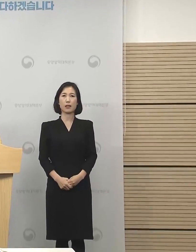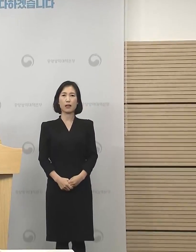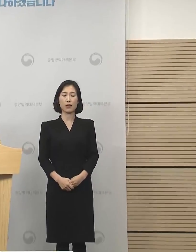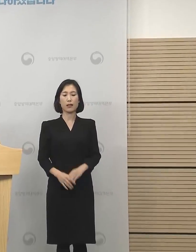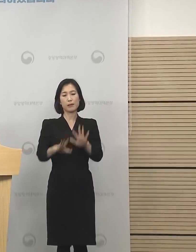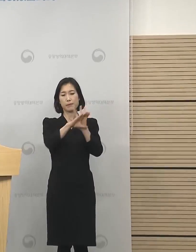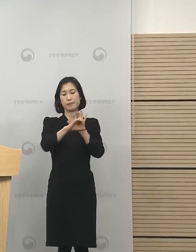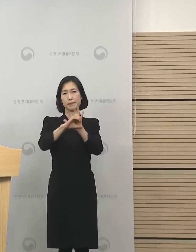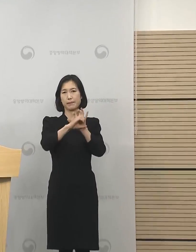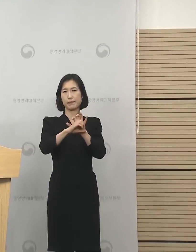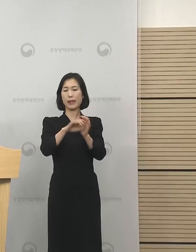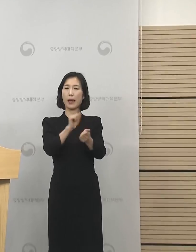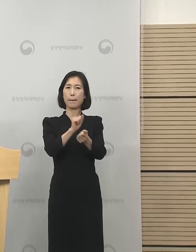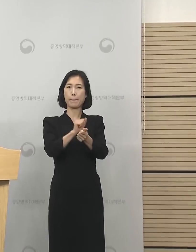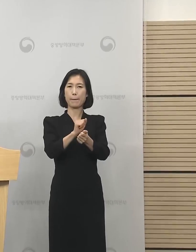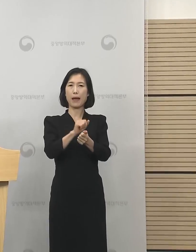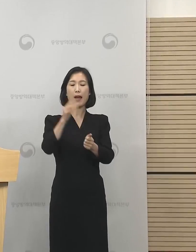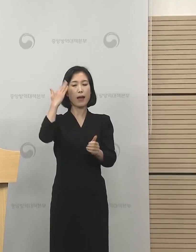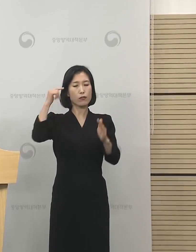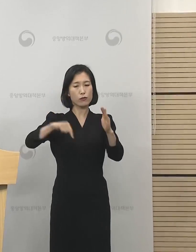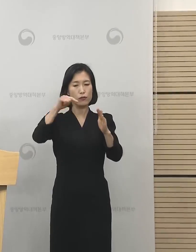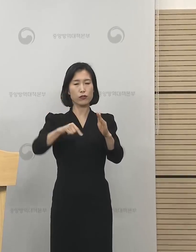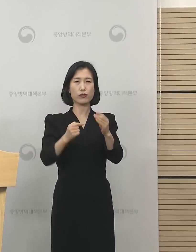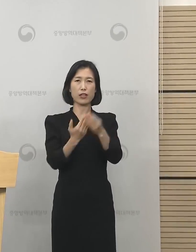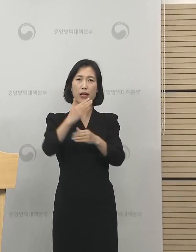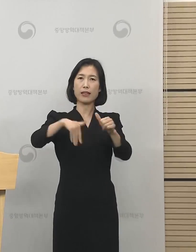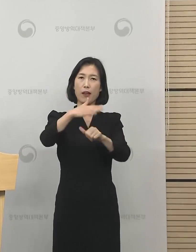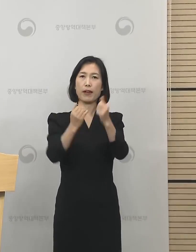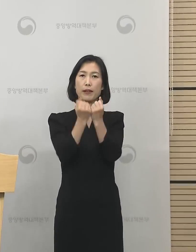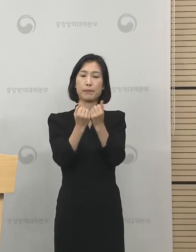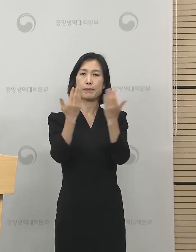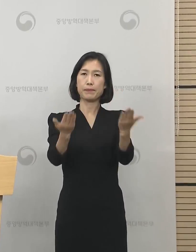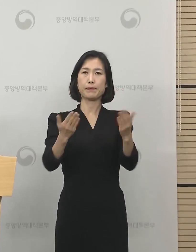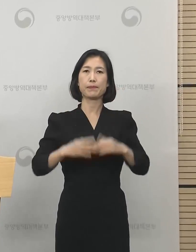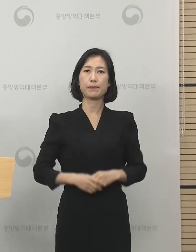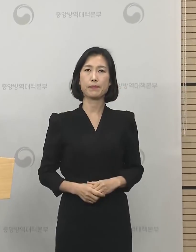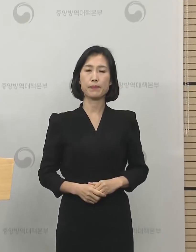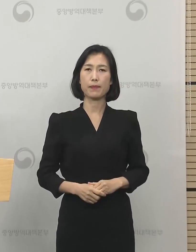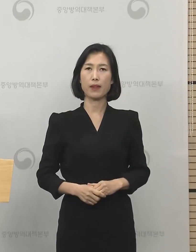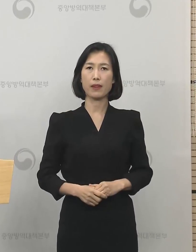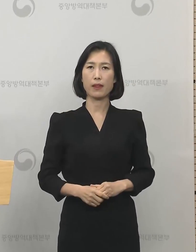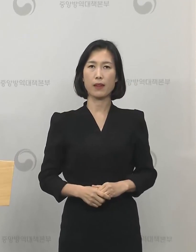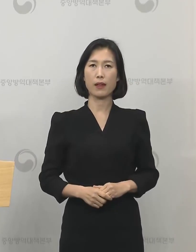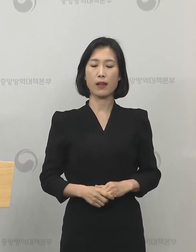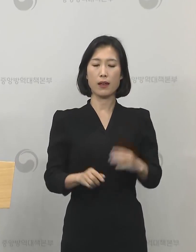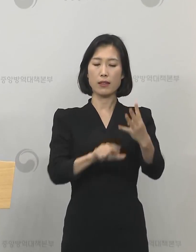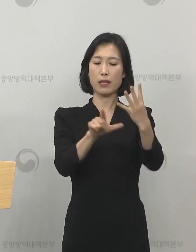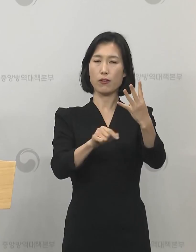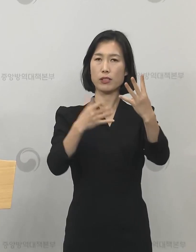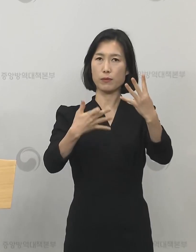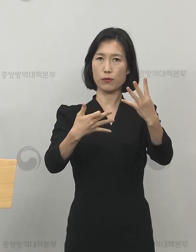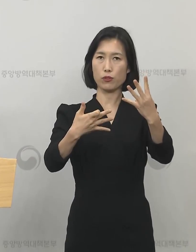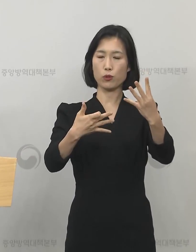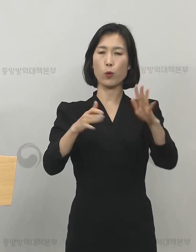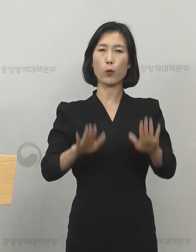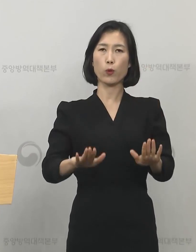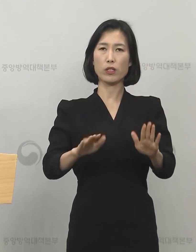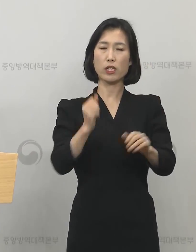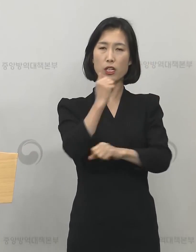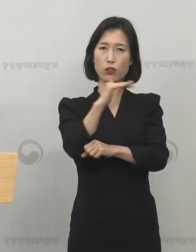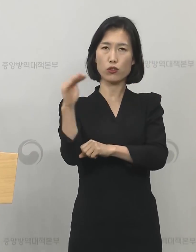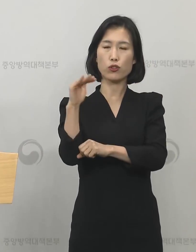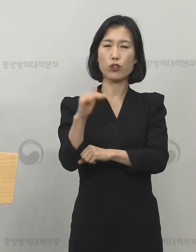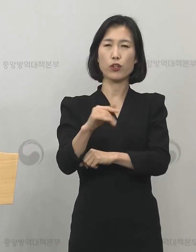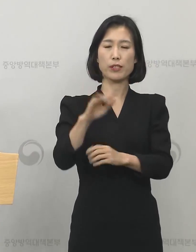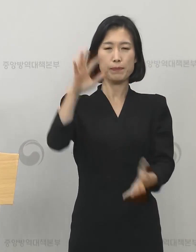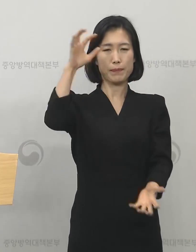코로나 바이러스 감염증 1구 국내 발생 현황을 말씀드리겠습니다. 4월 19일 현재 총